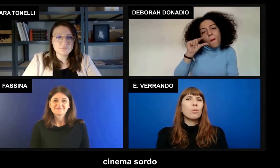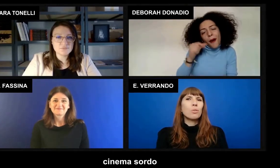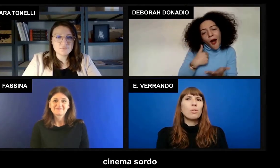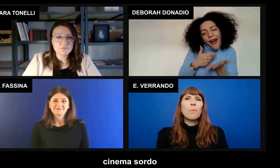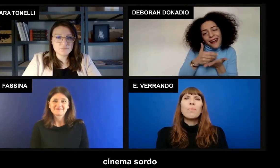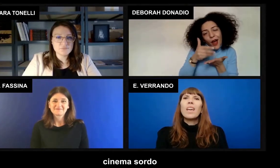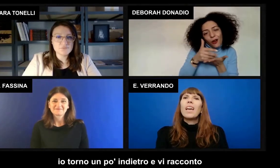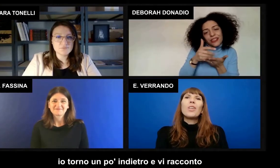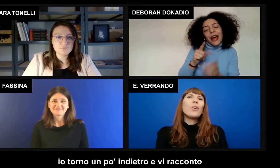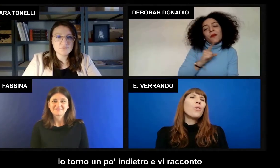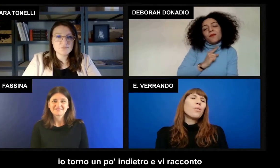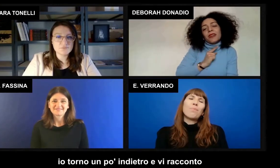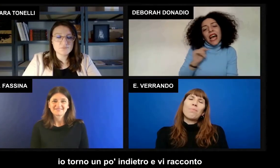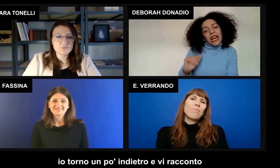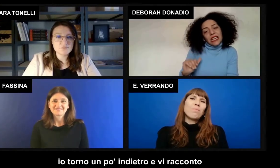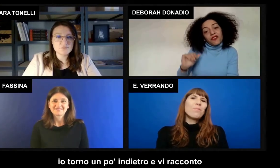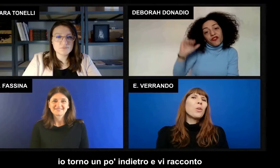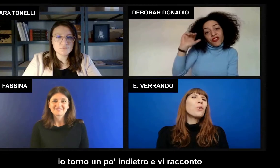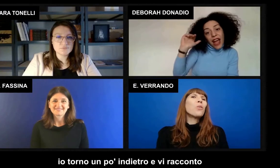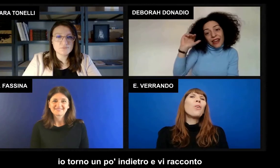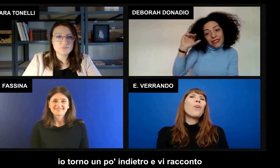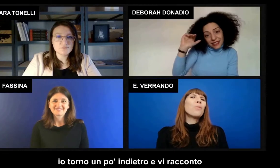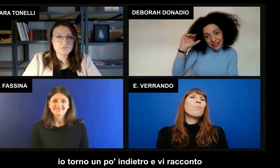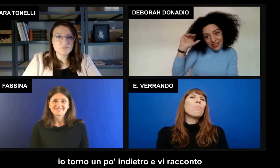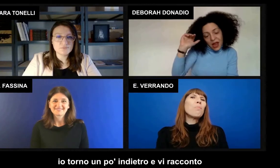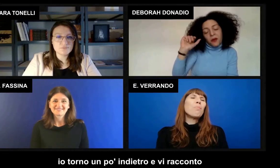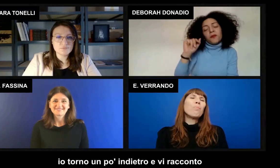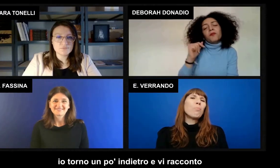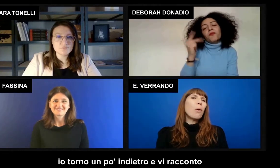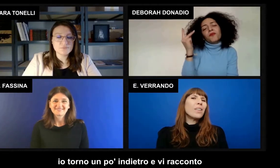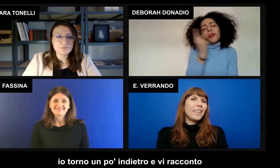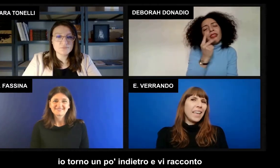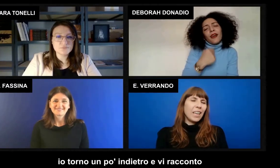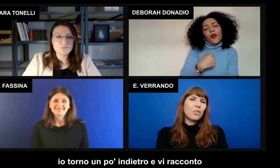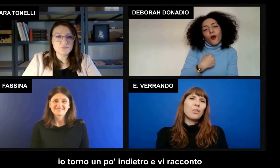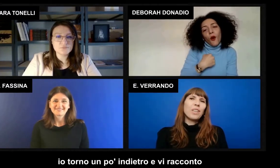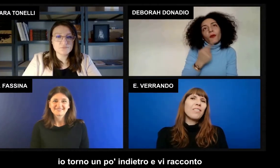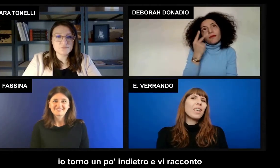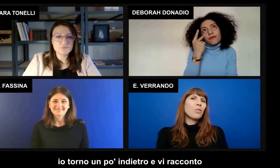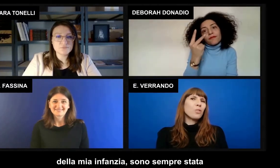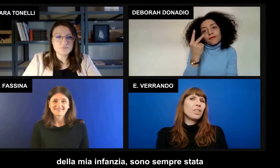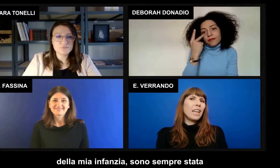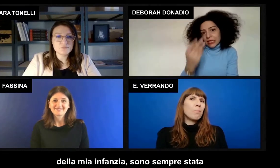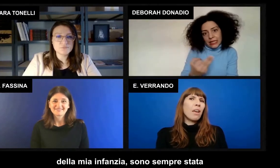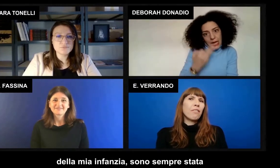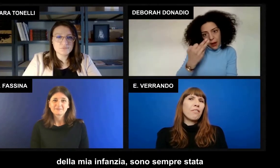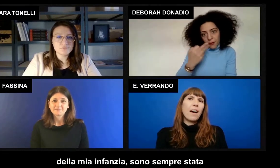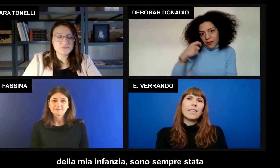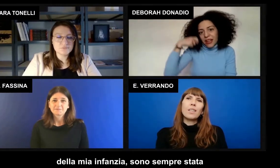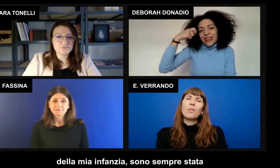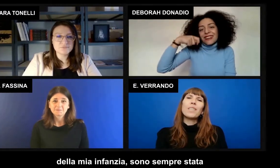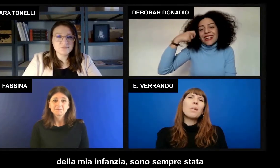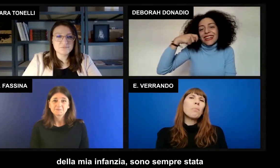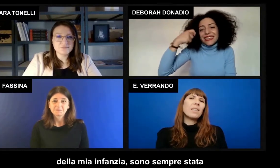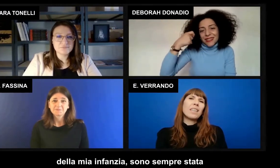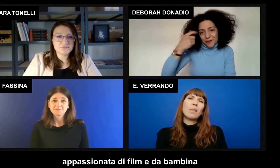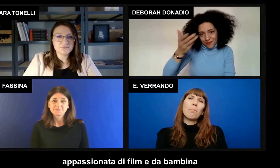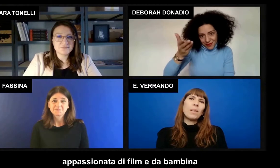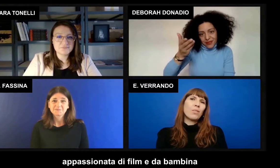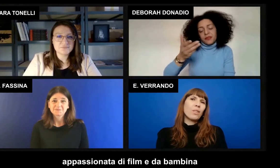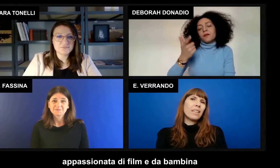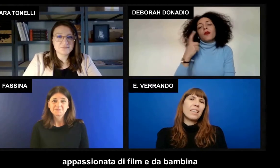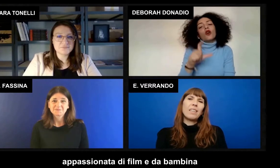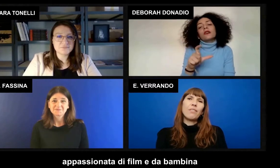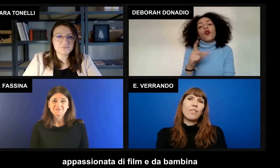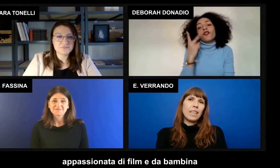sordo. Io torno un po' indietro e vi racconto della mia infanzia, sono sempre stata